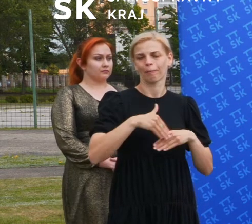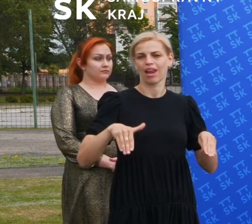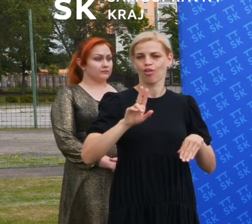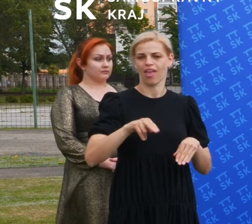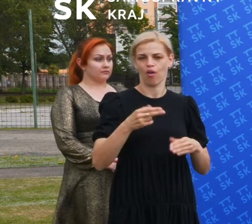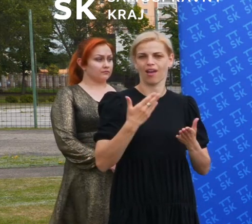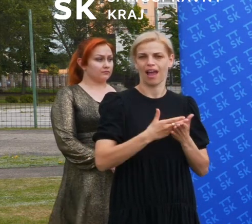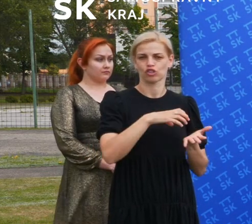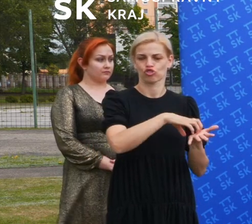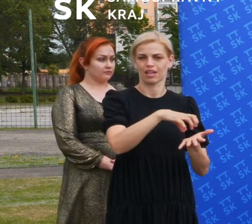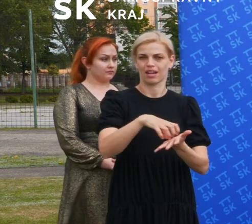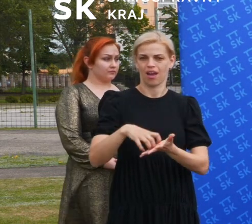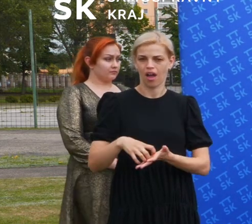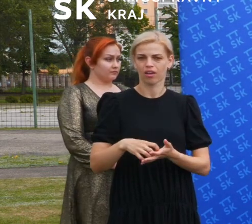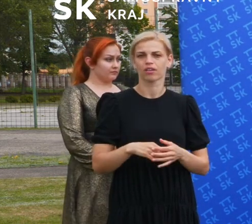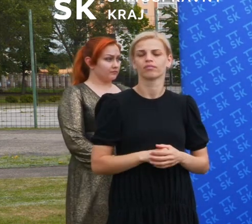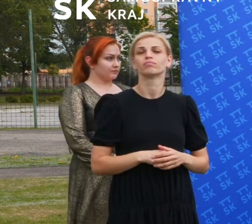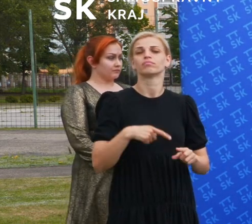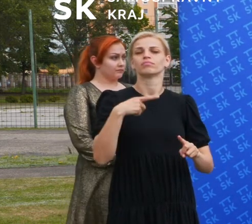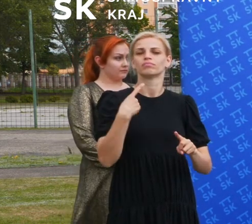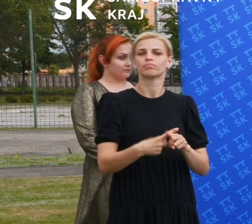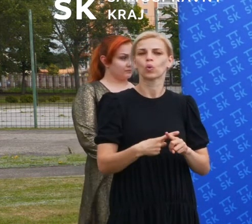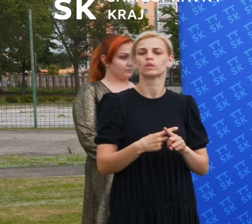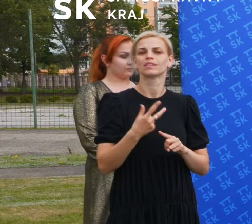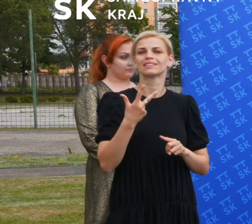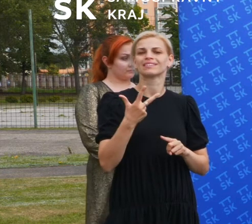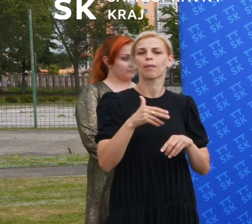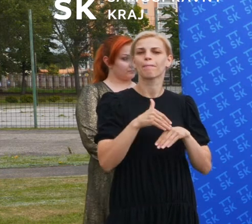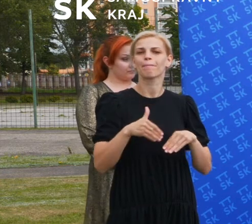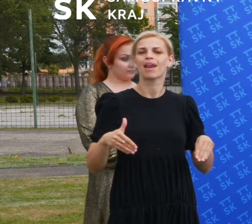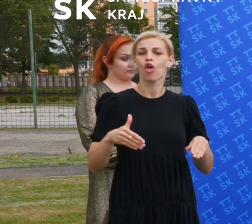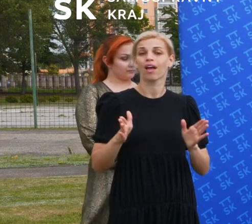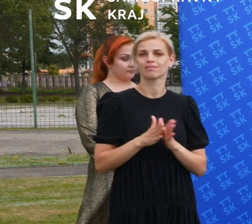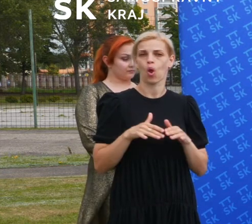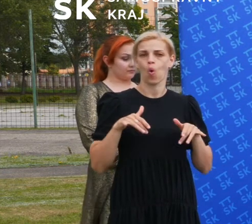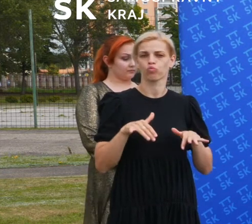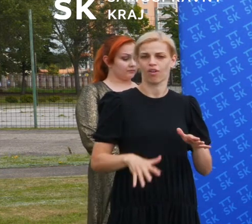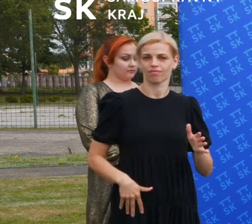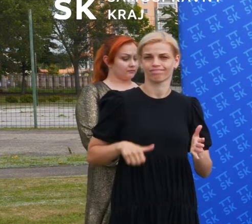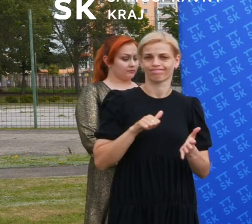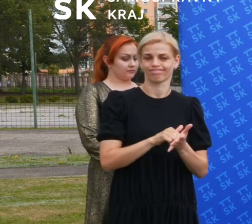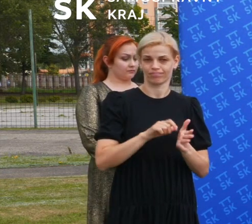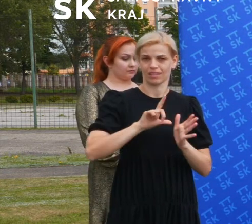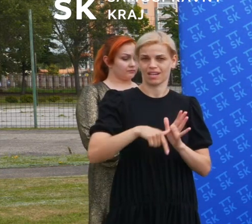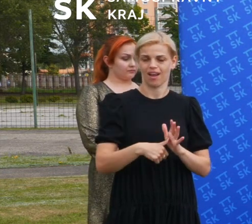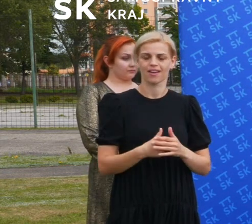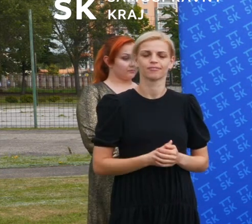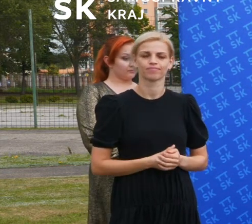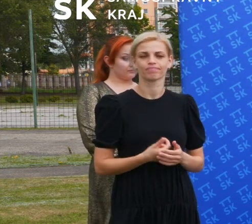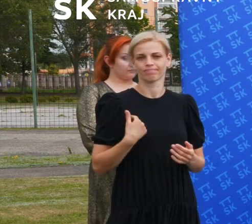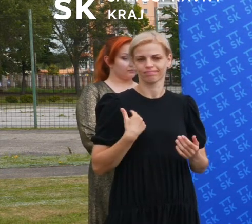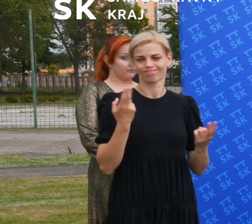projektu hovoria o 3 miliónové spoluúčasti krajov, to znamená, budeme musieť hľadať zdroje. Možno, že